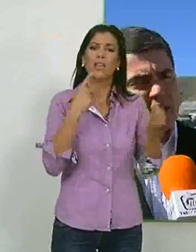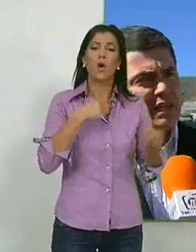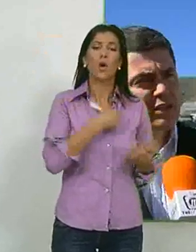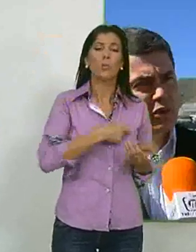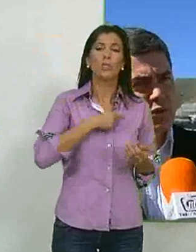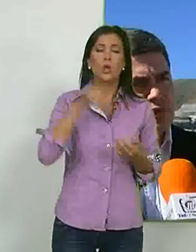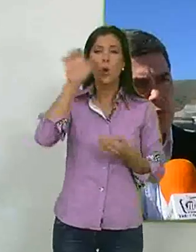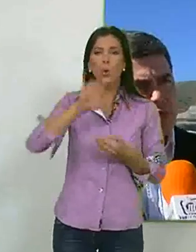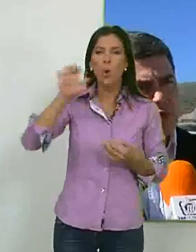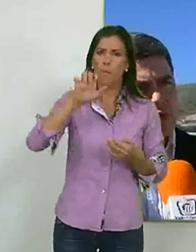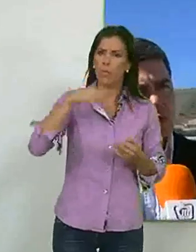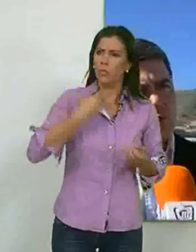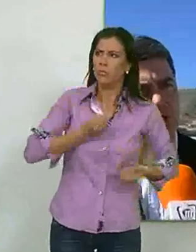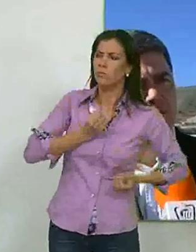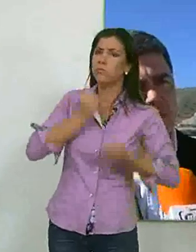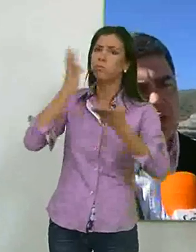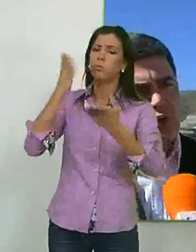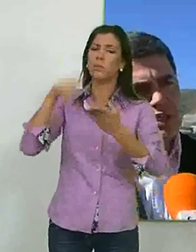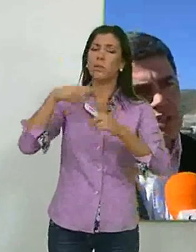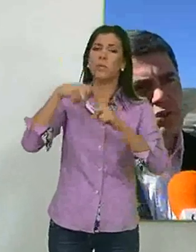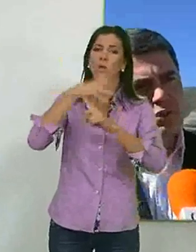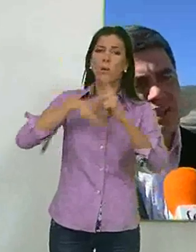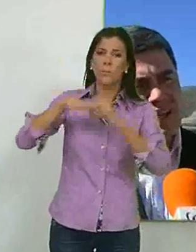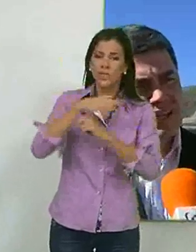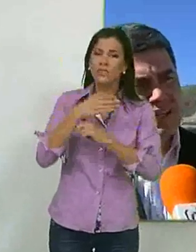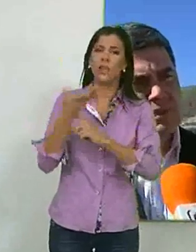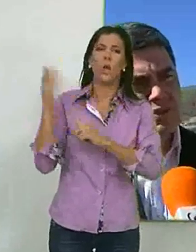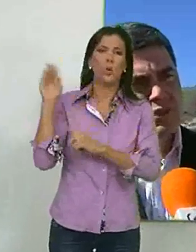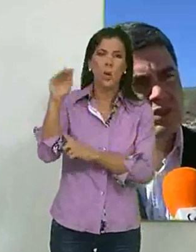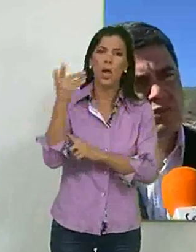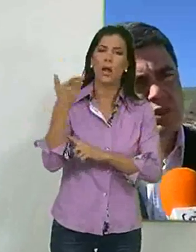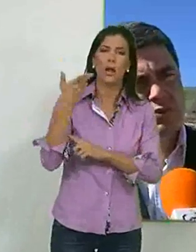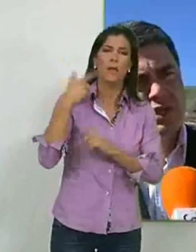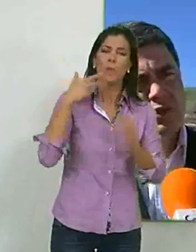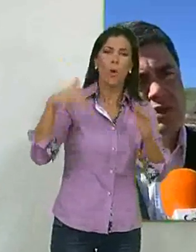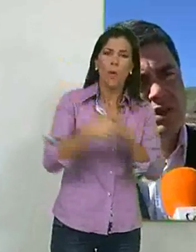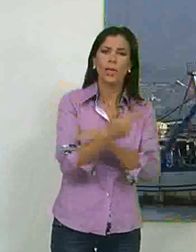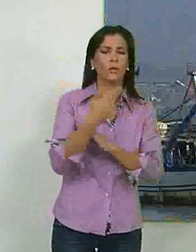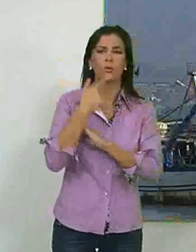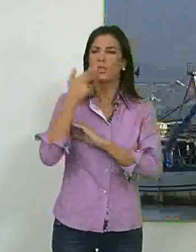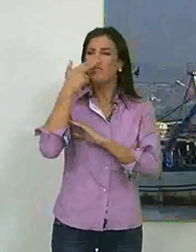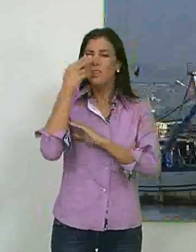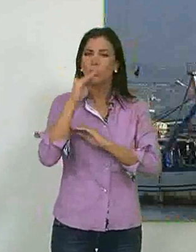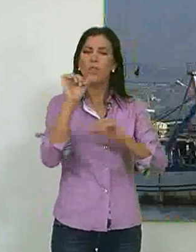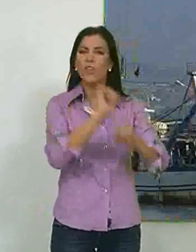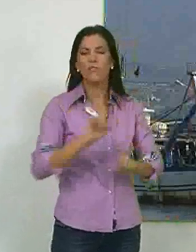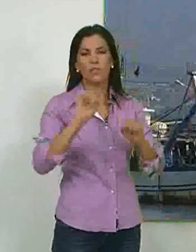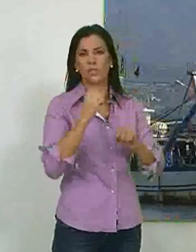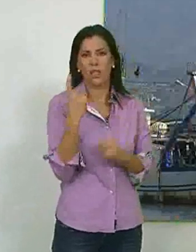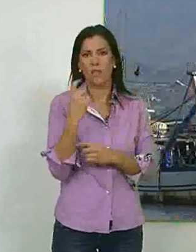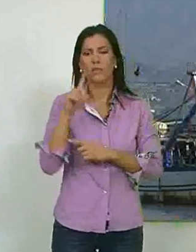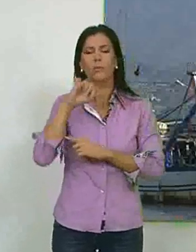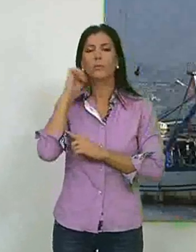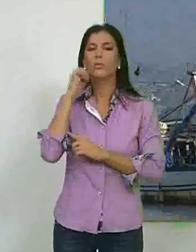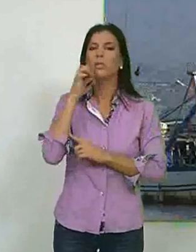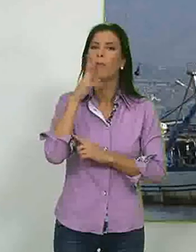trasladar a la Comisión Europea a través del Ministerio de Medio Ambiente, Rural y Marino, la defensa de los intereses del sector pesquero andaluz